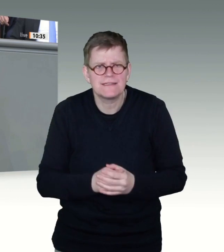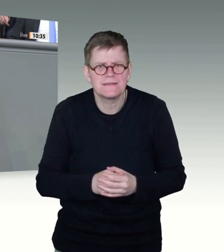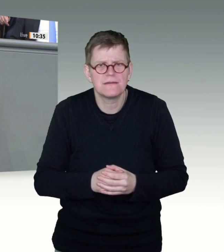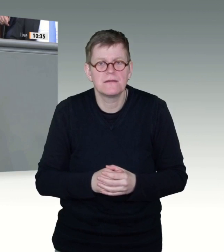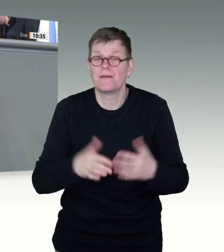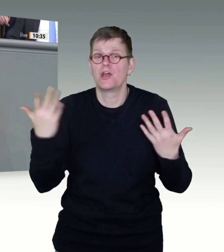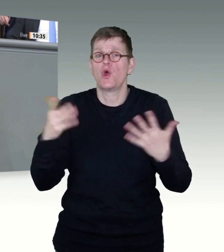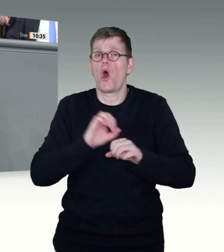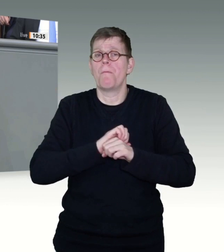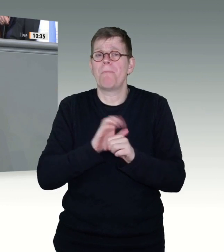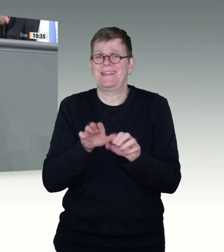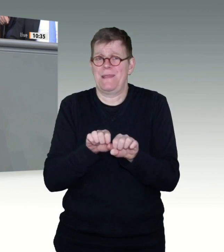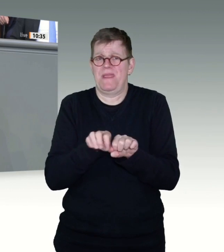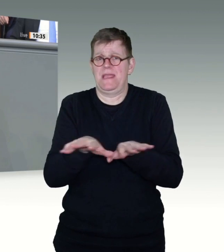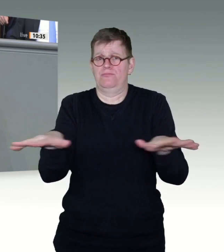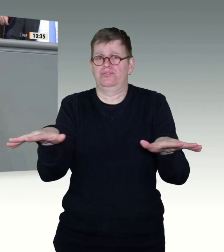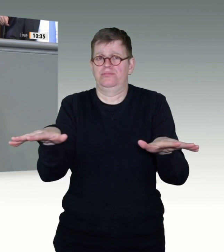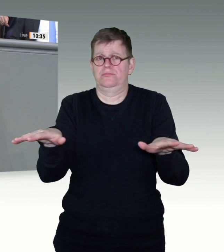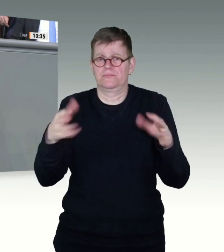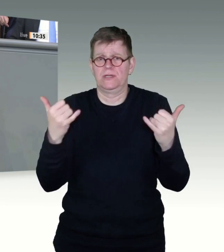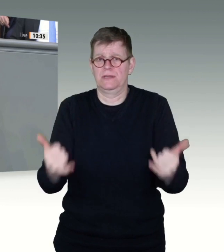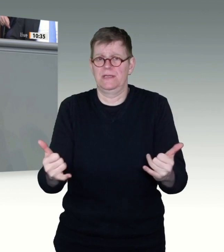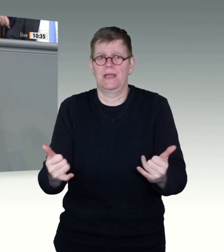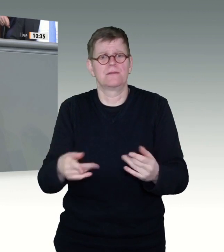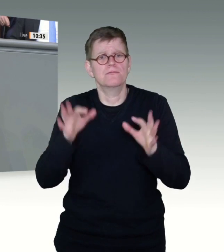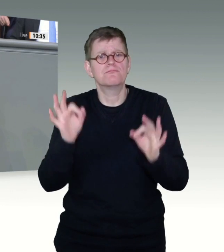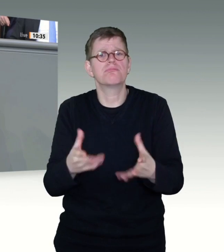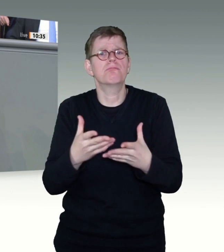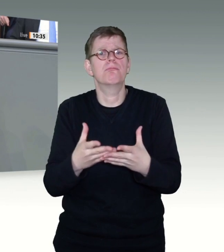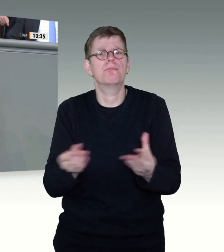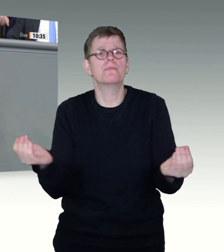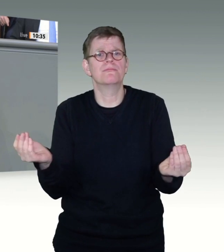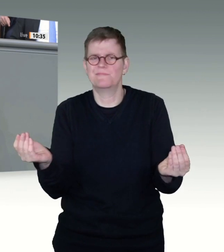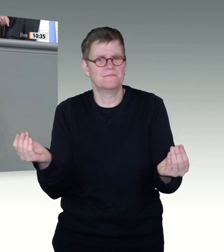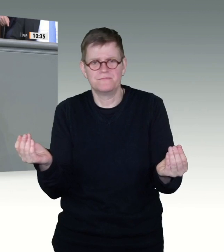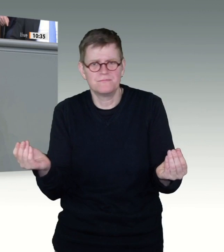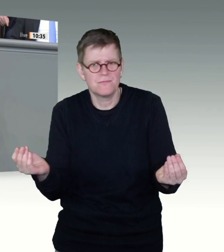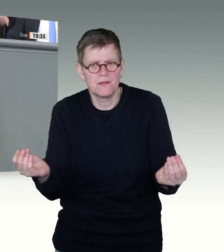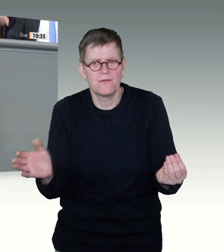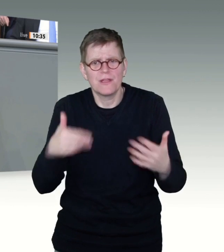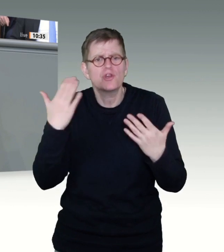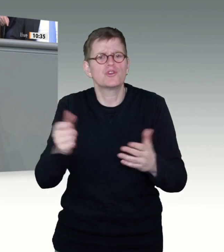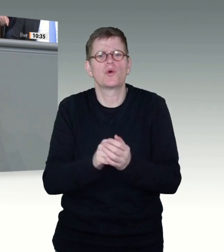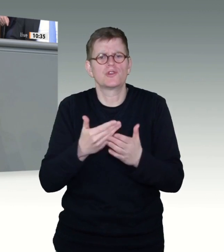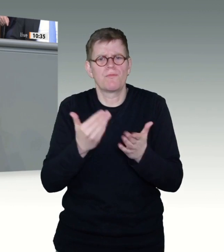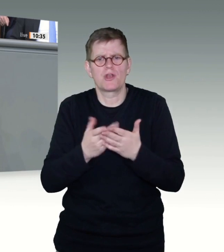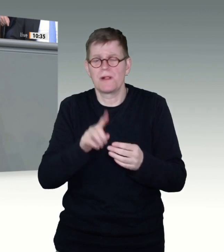mit schweren Symptomen gemacht werden, nicht bei jedem. Das wäre wesentlich kostengünstiger, längerfristig